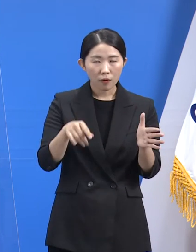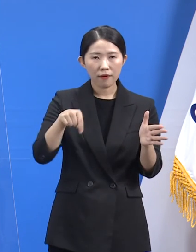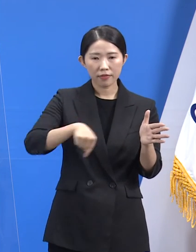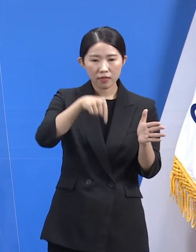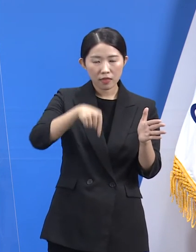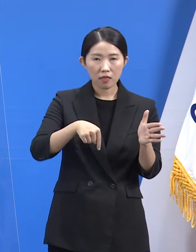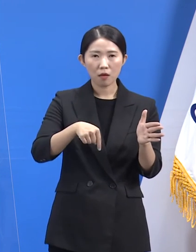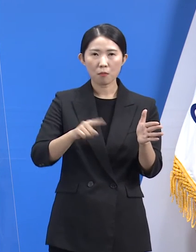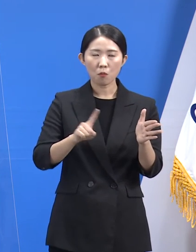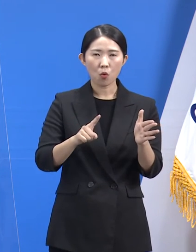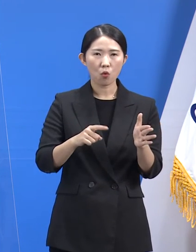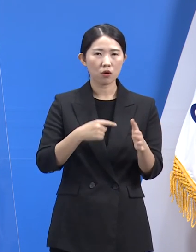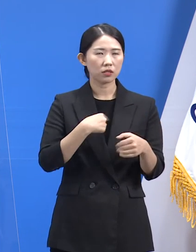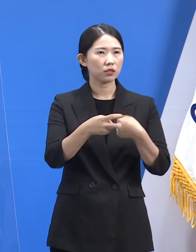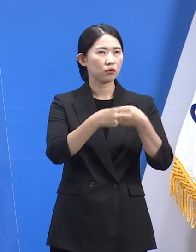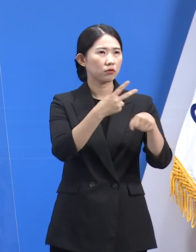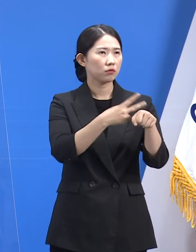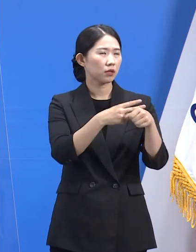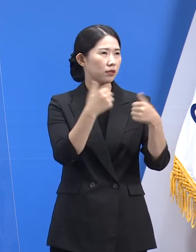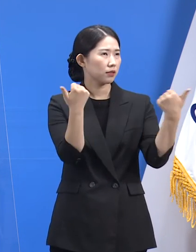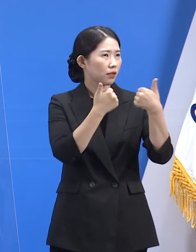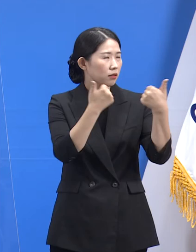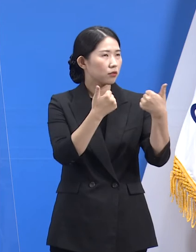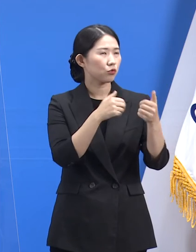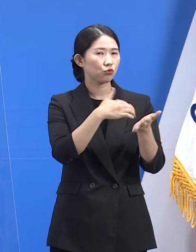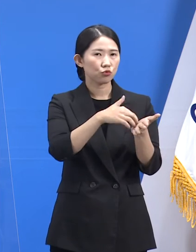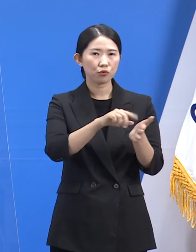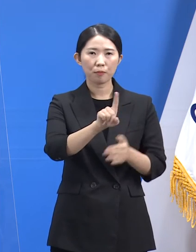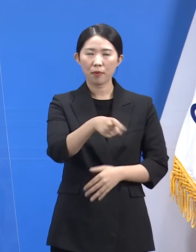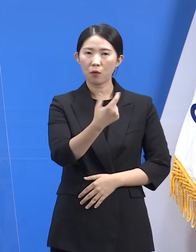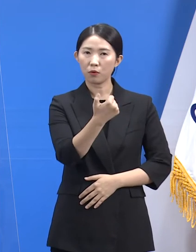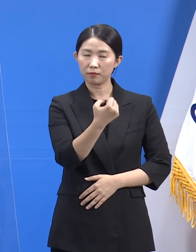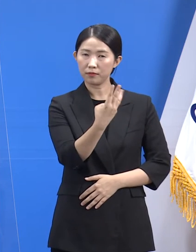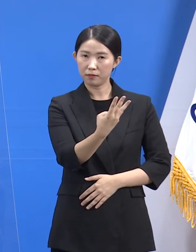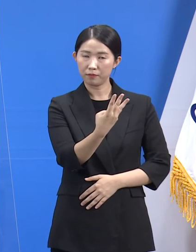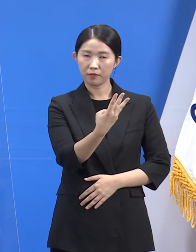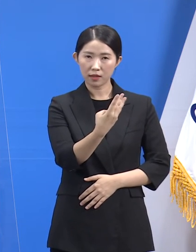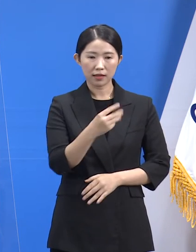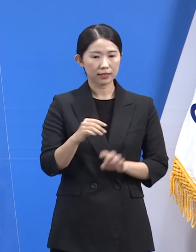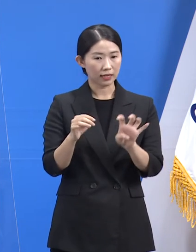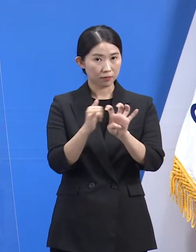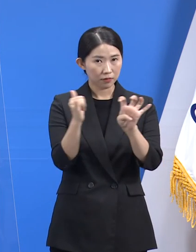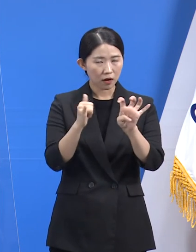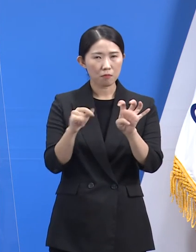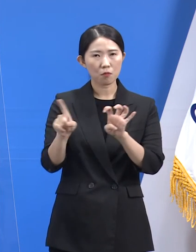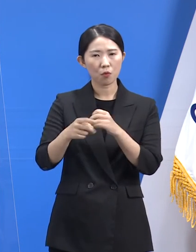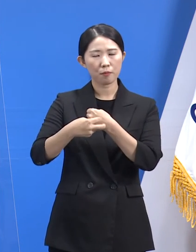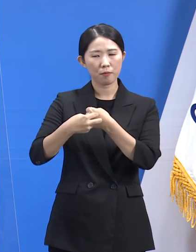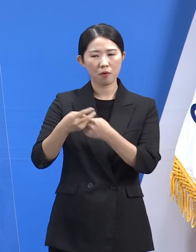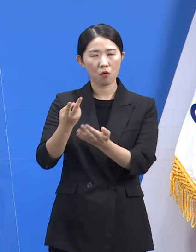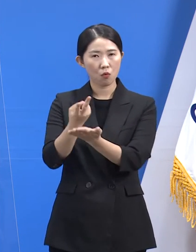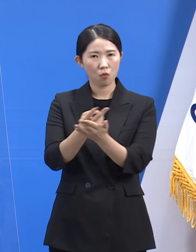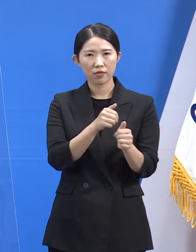오르신 상당금 수는 151건이었으며 40명은 의료기관 이송 조치하였습니다. 또한